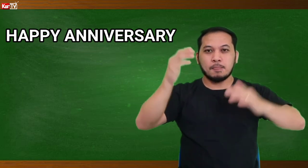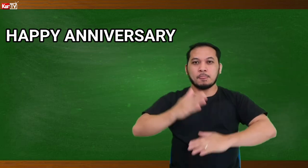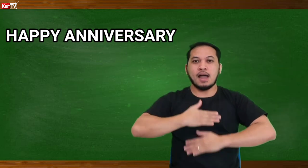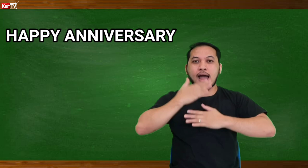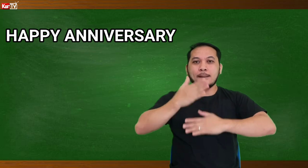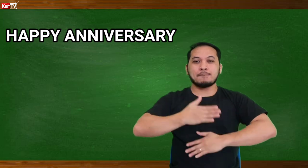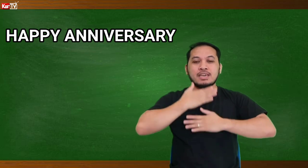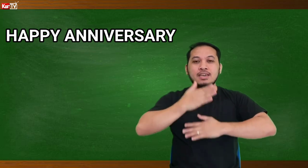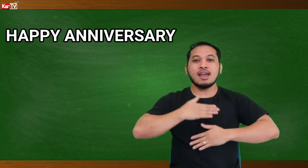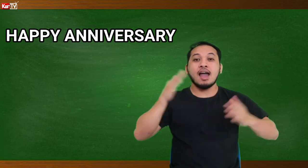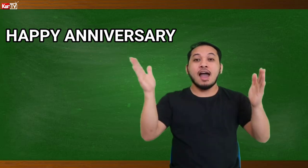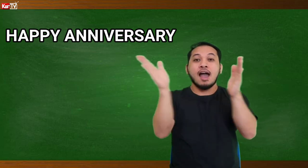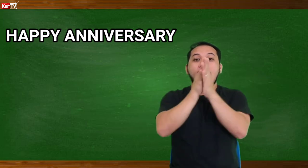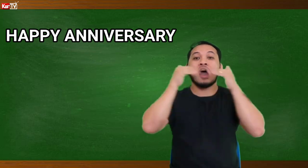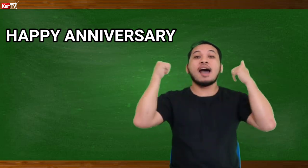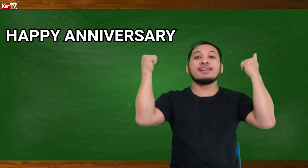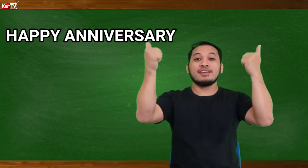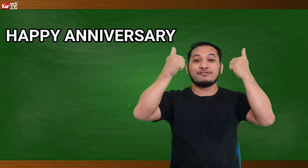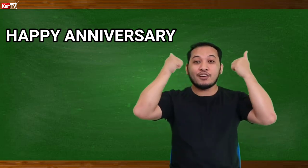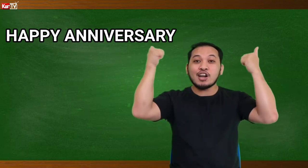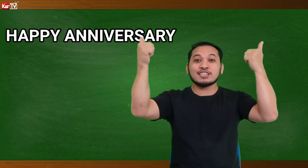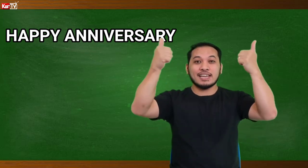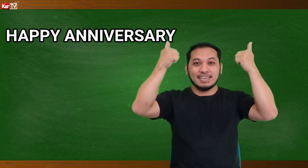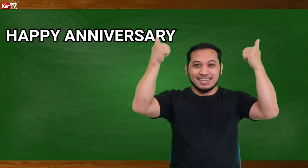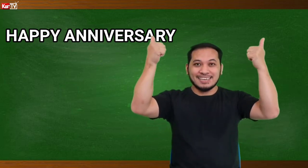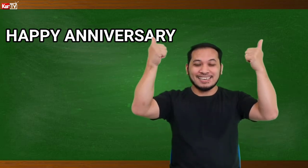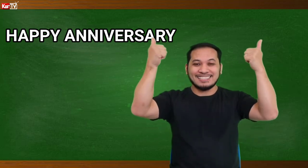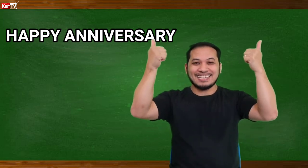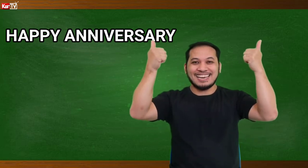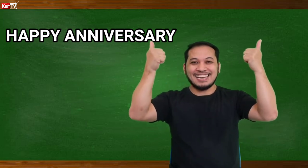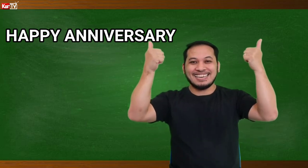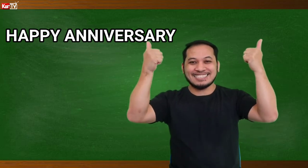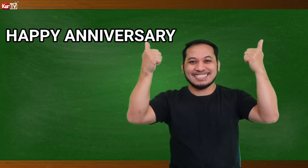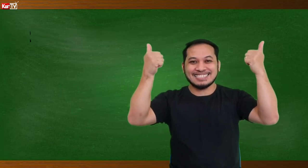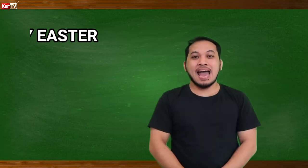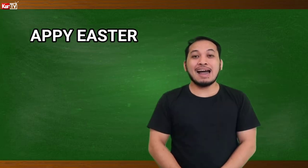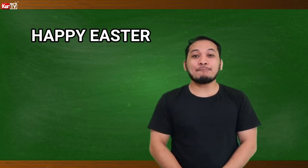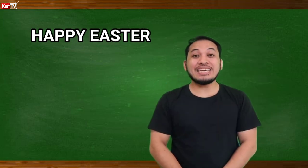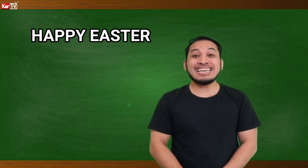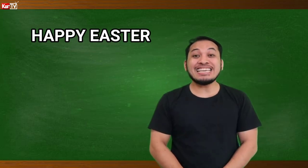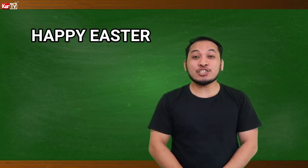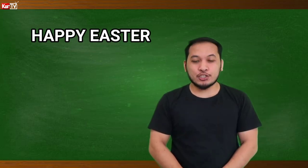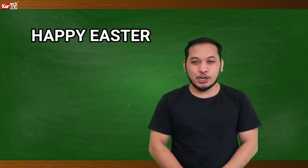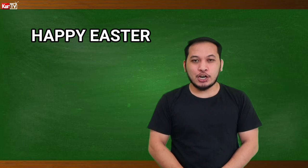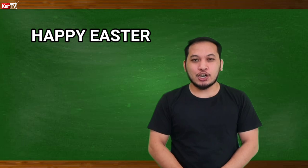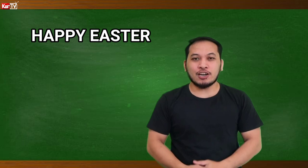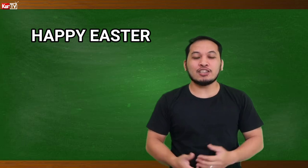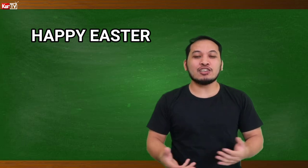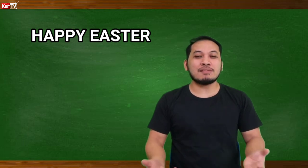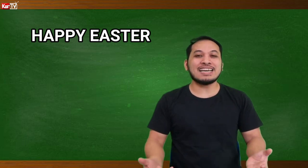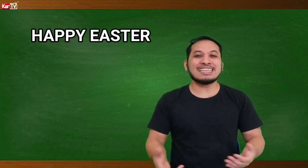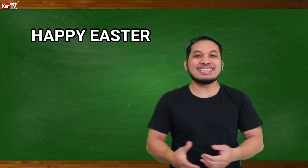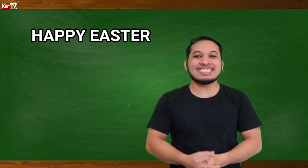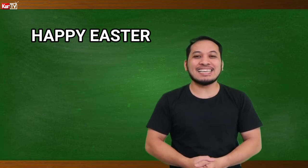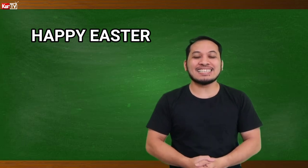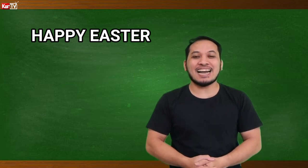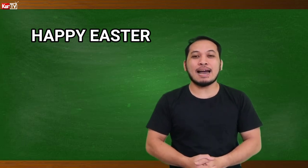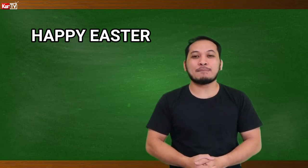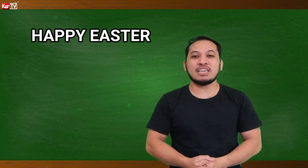Happy. Anniversary. Anniversary. Yes. Happy Easter. Ganito naman natin si Senyas ang happy